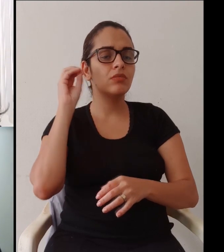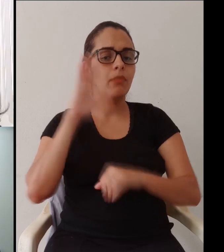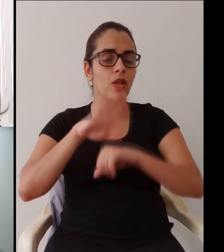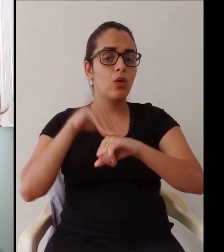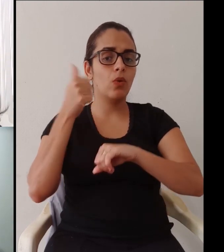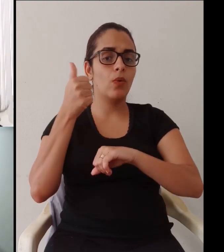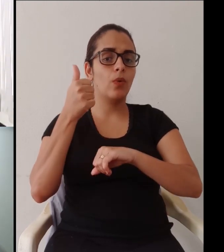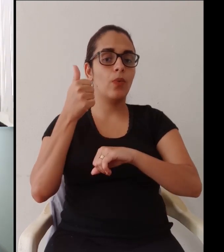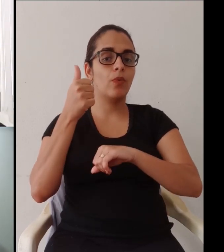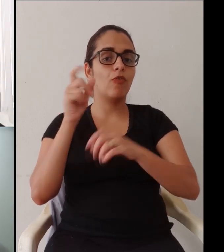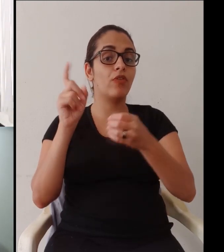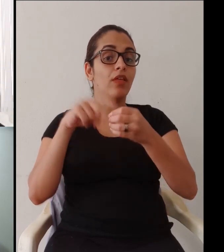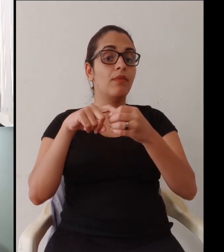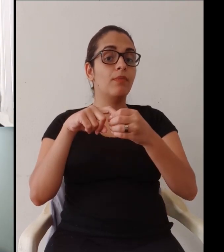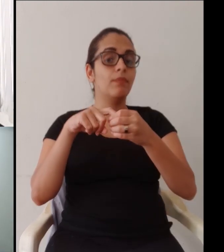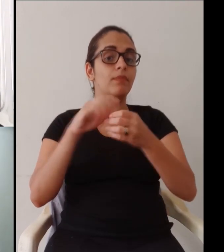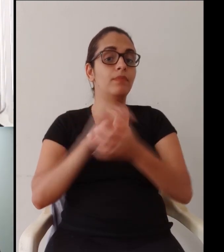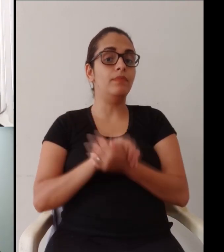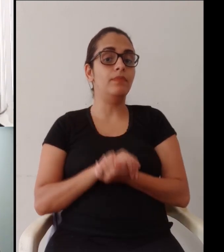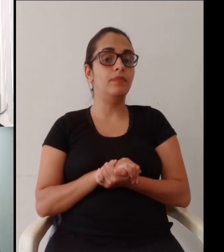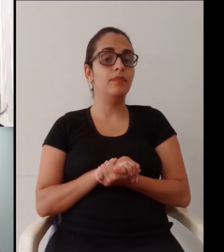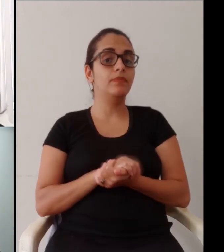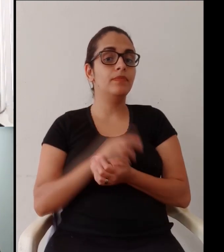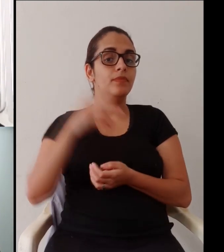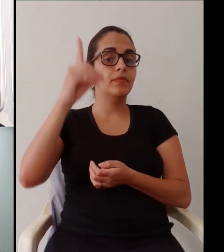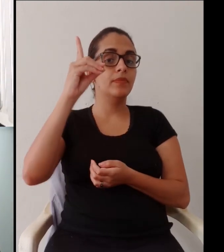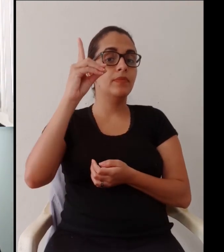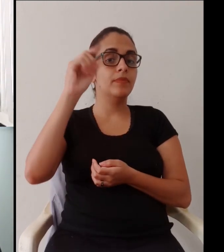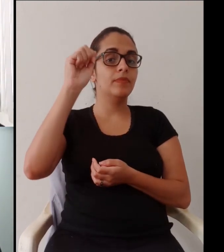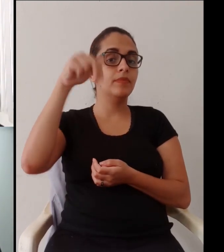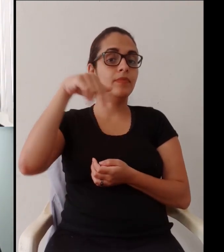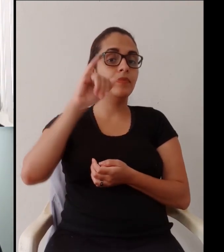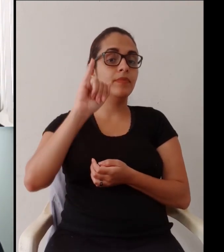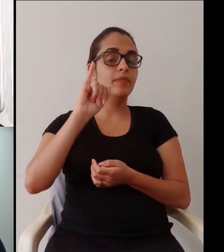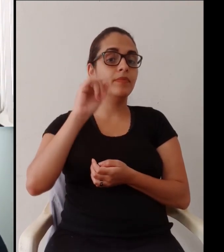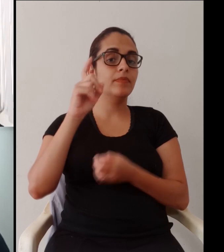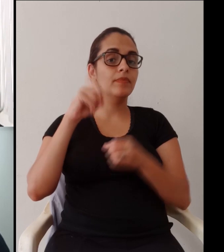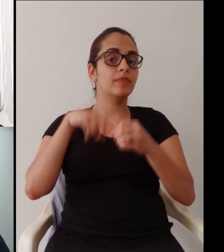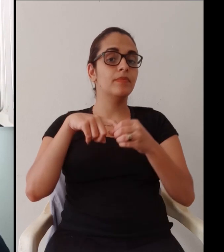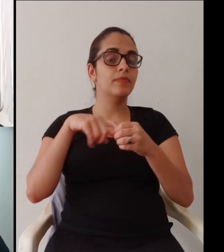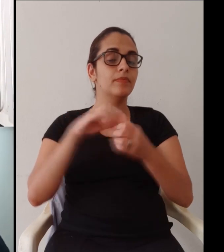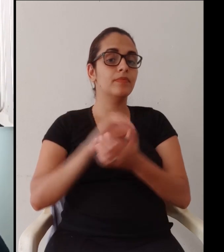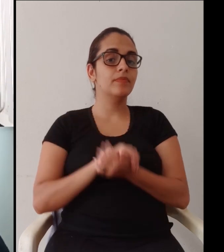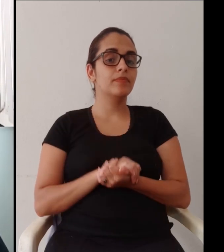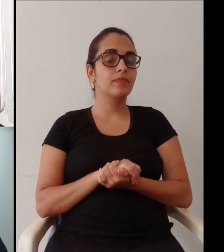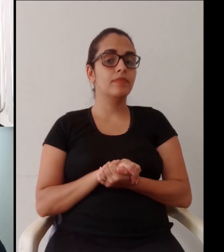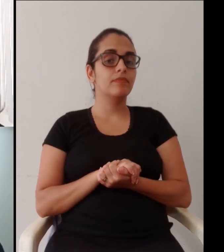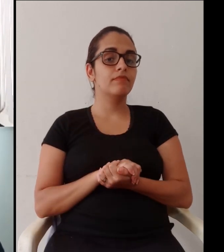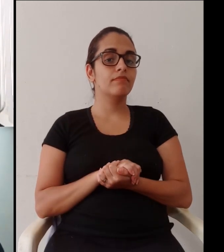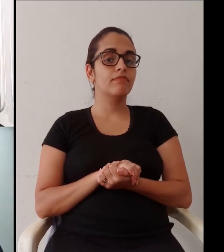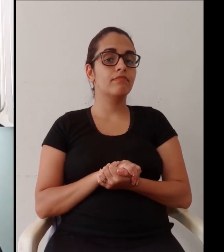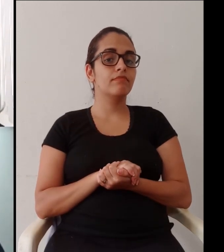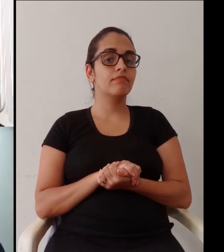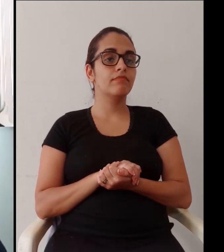ocorre com a utilização de tecnologias para o rato. Vixe, melhorou? Voltei?